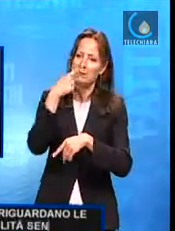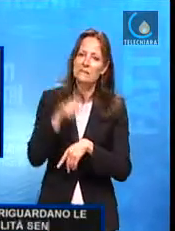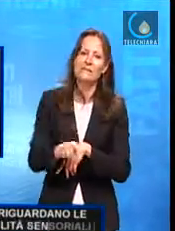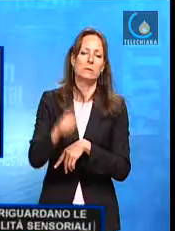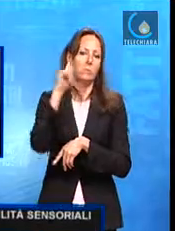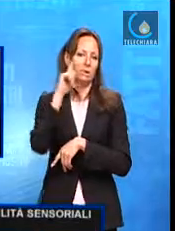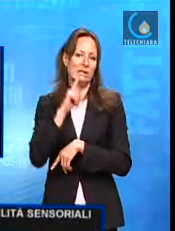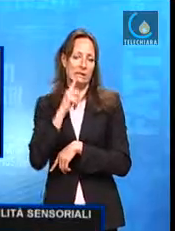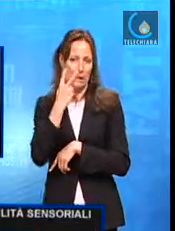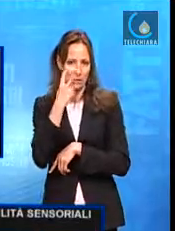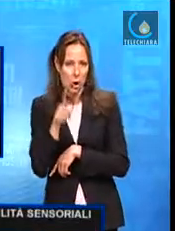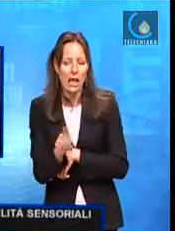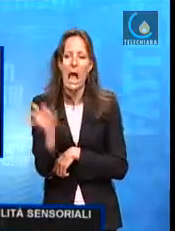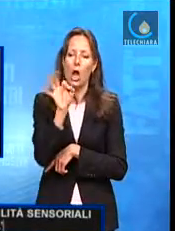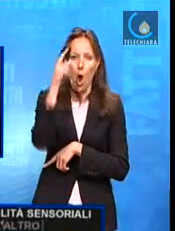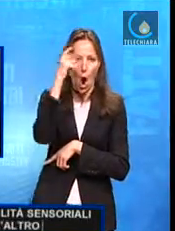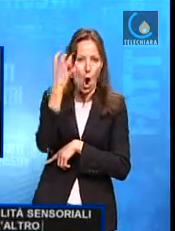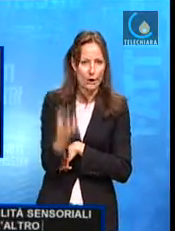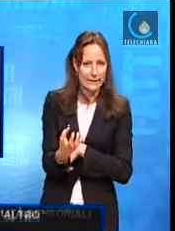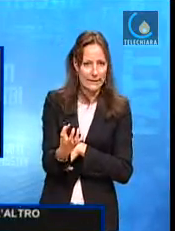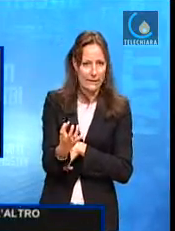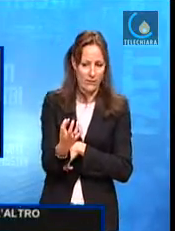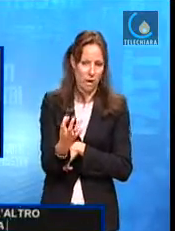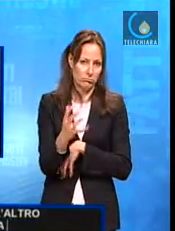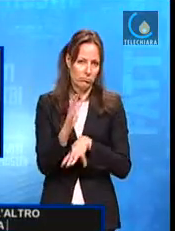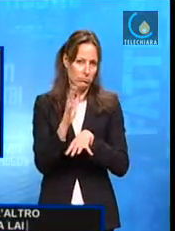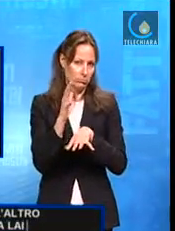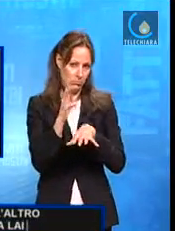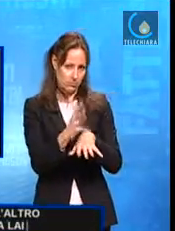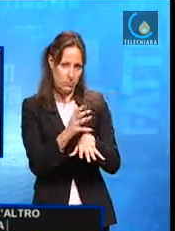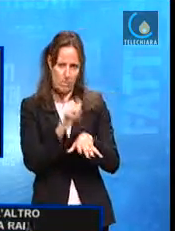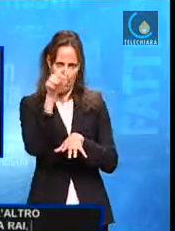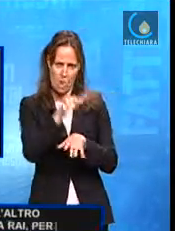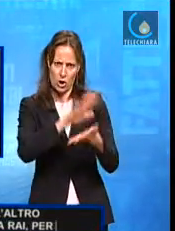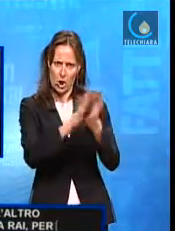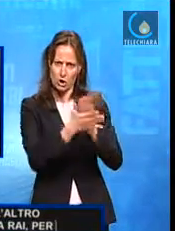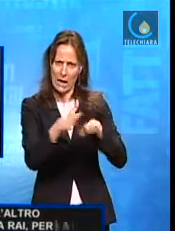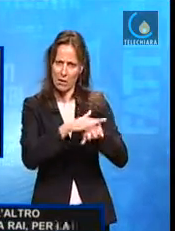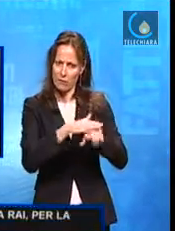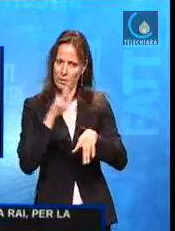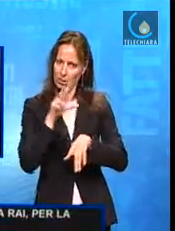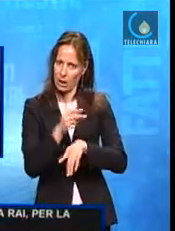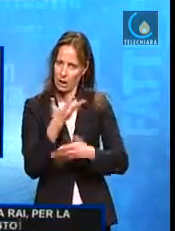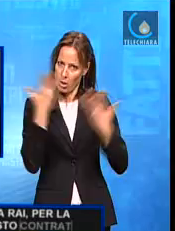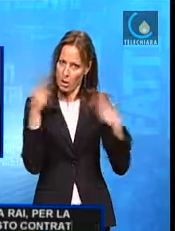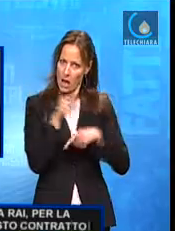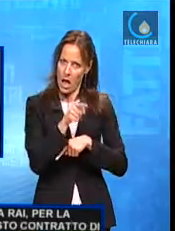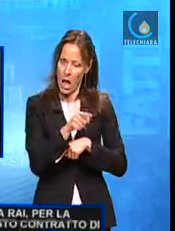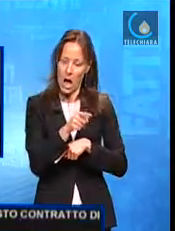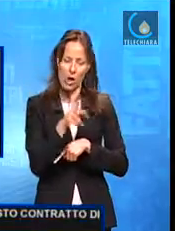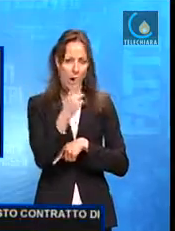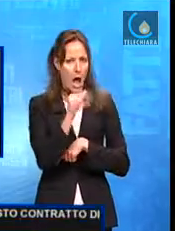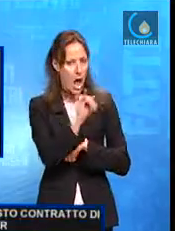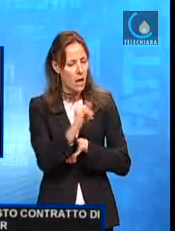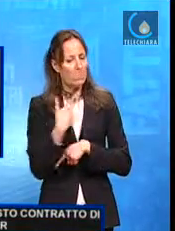cognitive, che è l'altro grande problema che ha la RAI, per la prima volta in questo contratto di servizio, lo dico per inciso, c'è un impegno